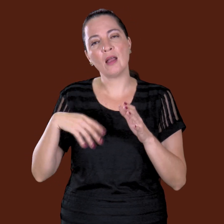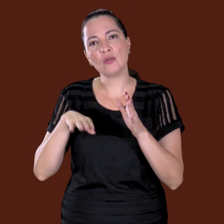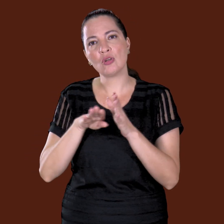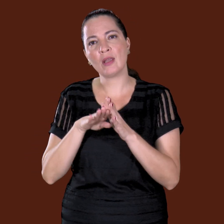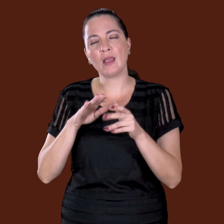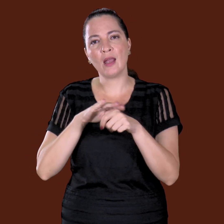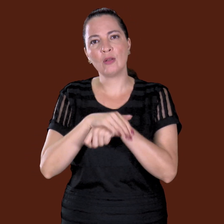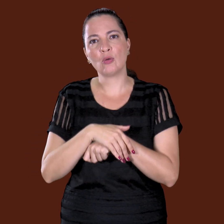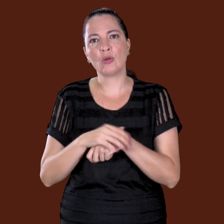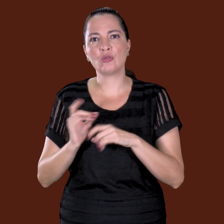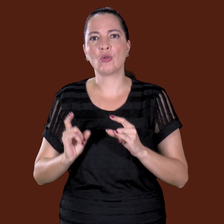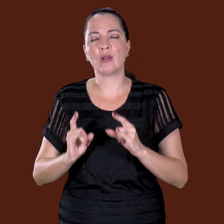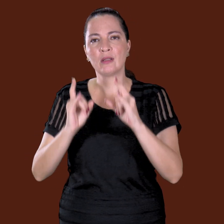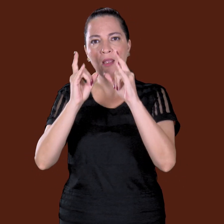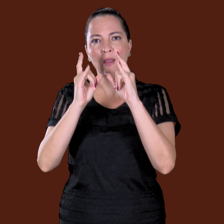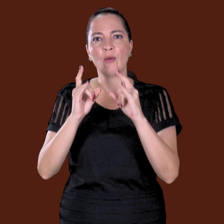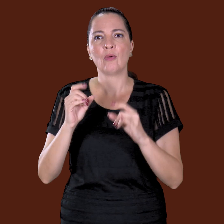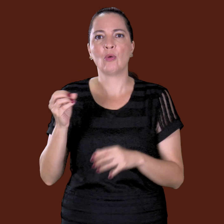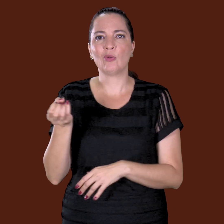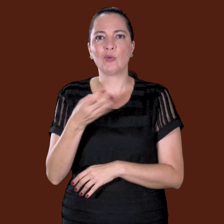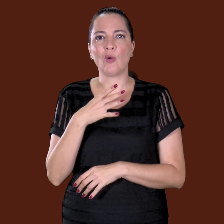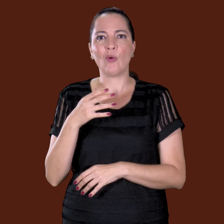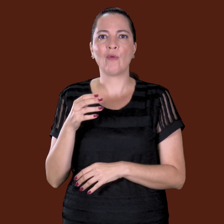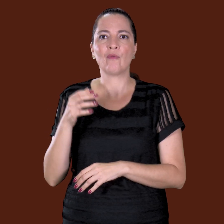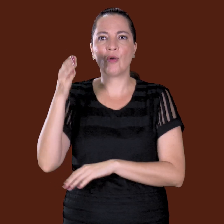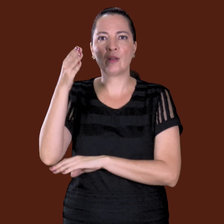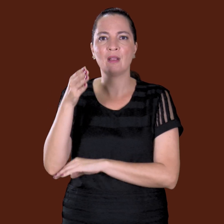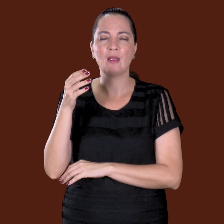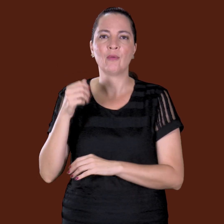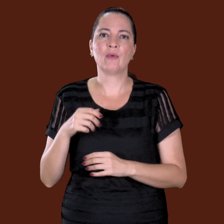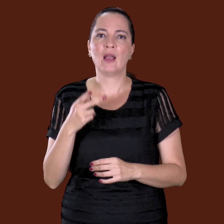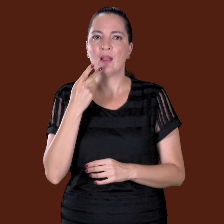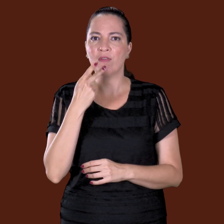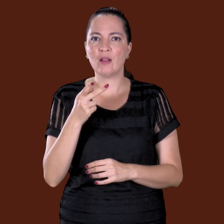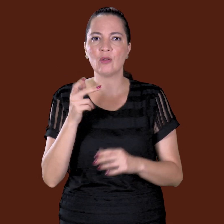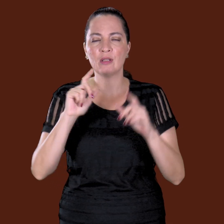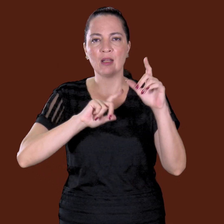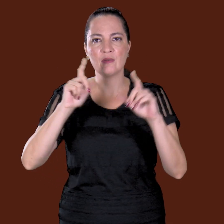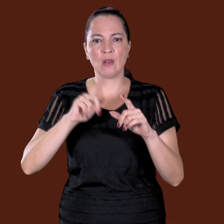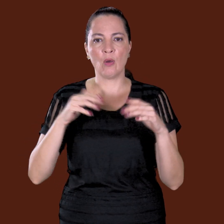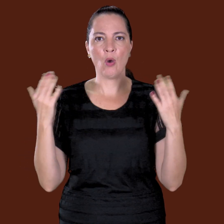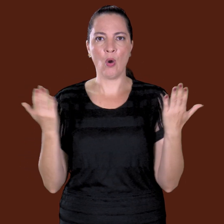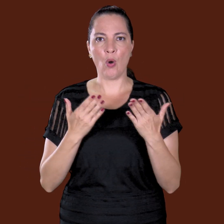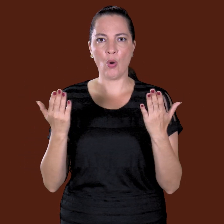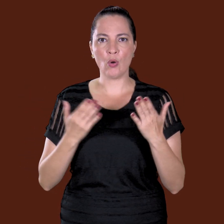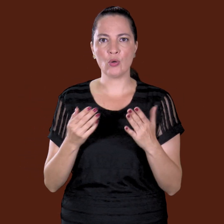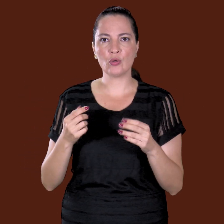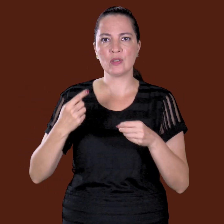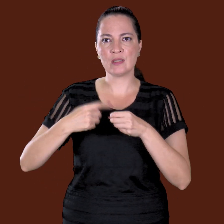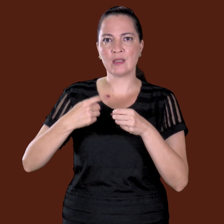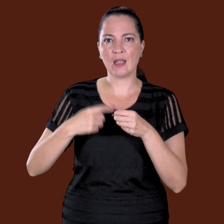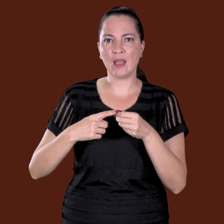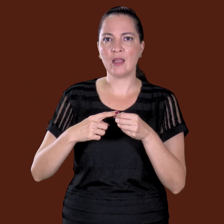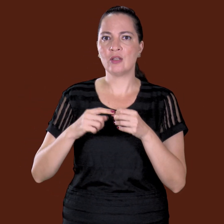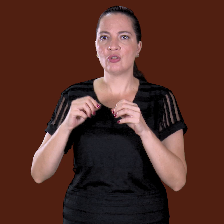fazendo a minha ficha, televisão falando. Hoje, em Varginha, apareceu o E.T. E quando eu vi o desenho, eu falei, não é